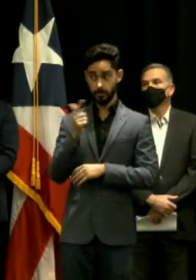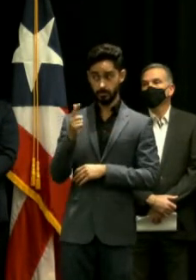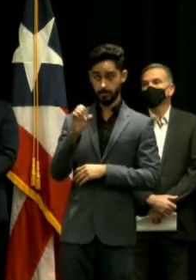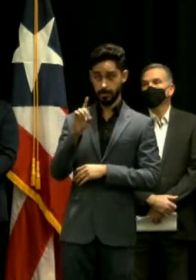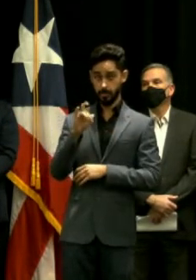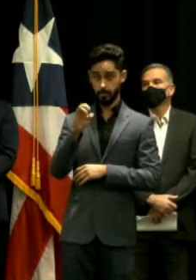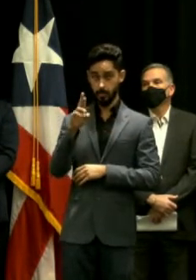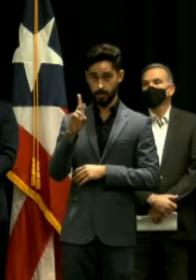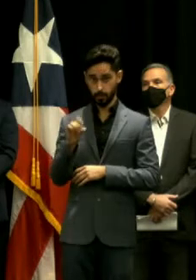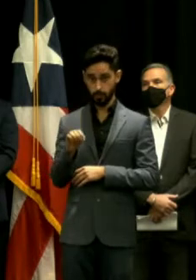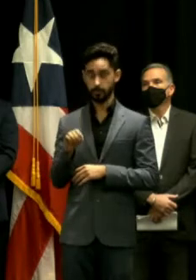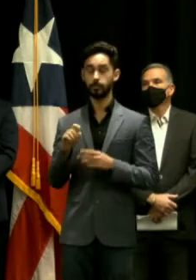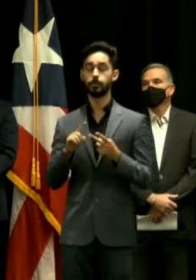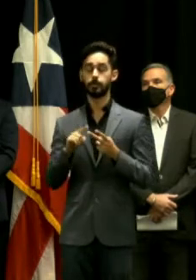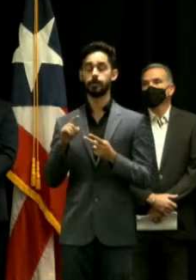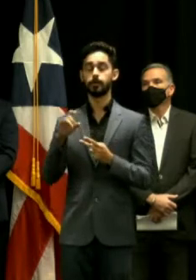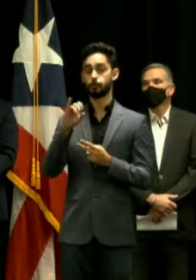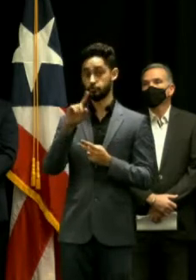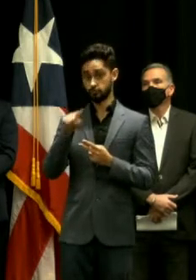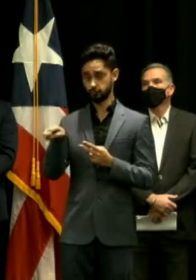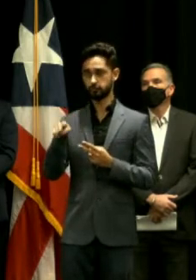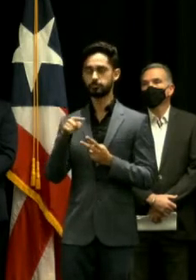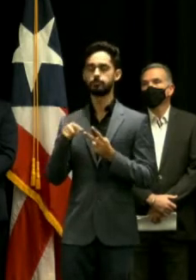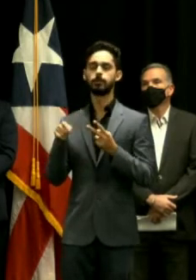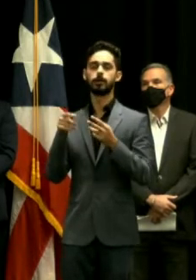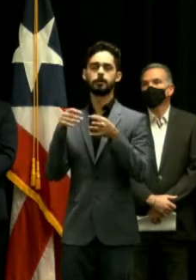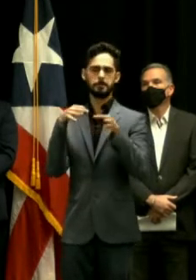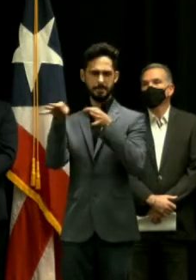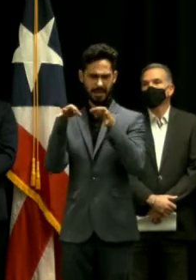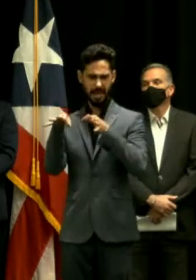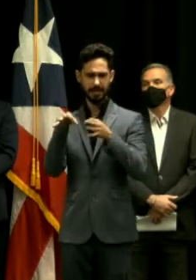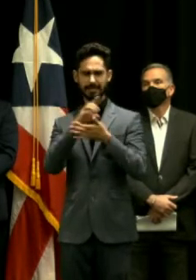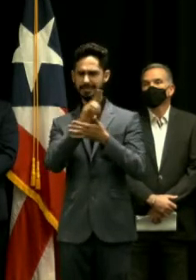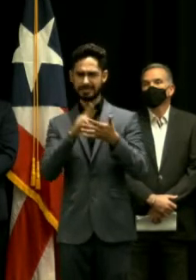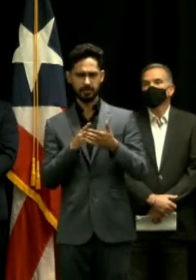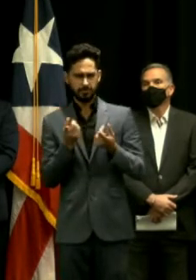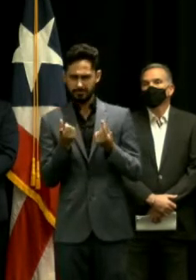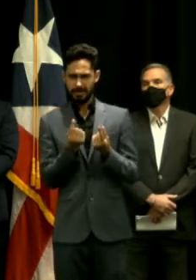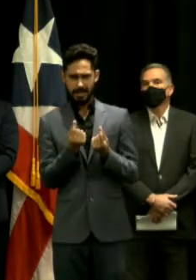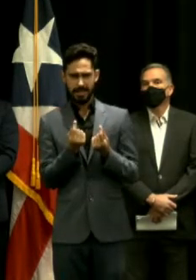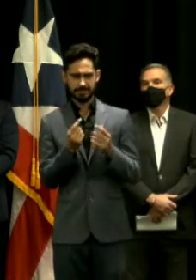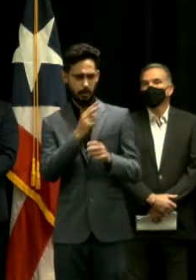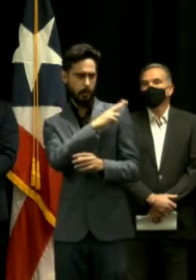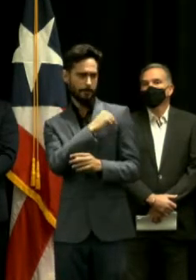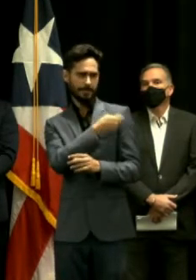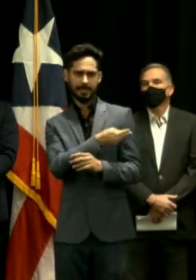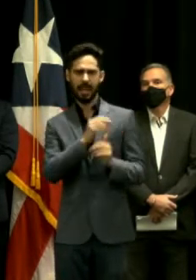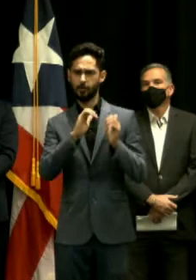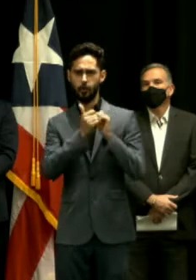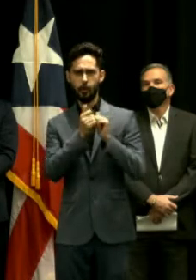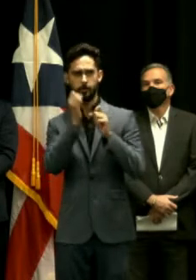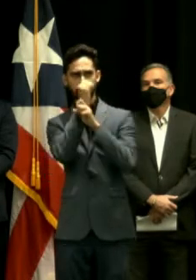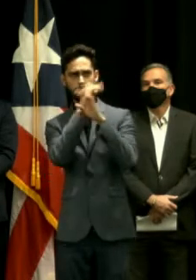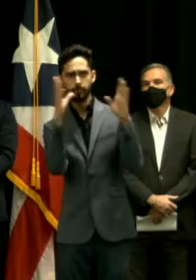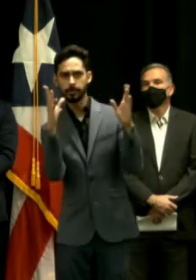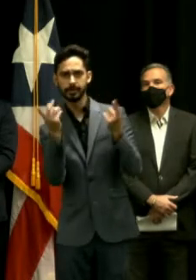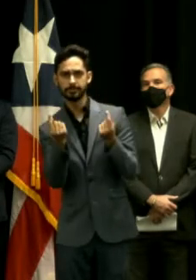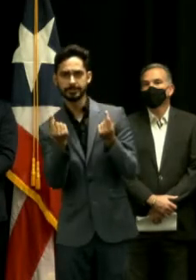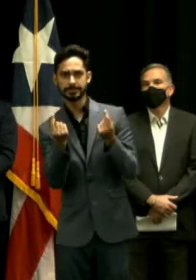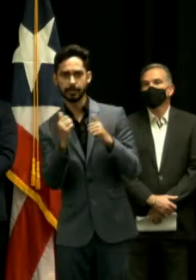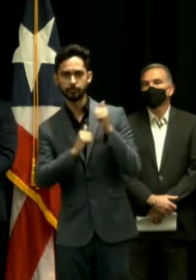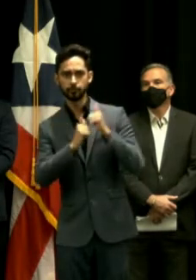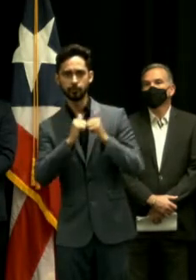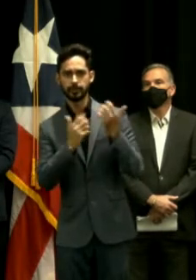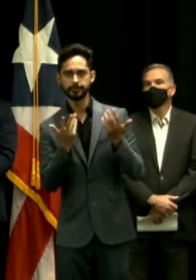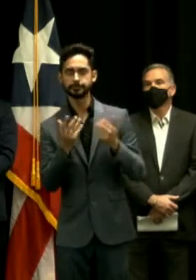nos va a presentar el diseño conceptual del hospital y entonces pues se